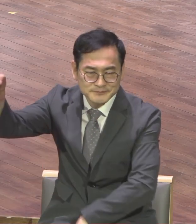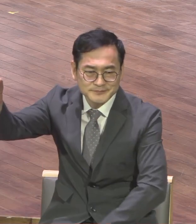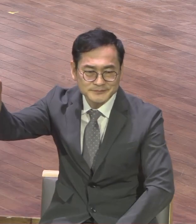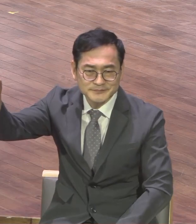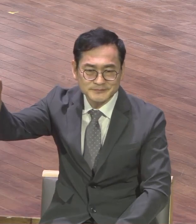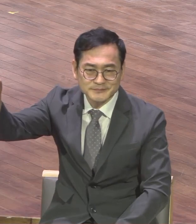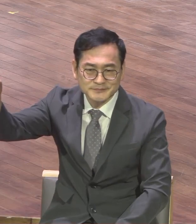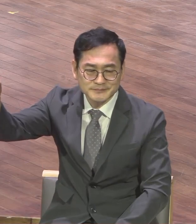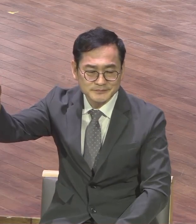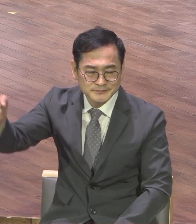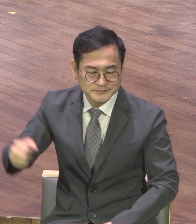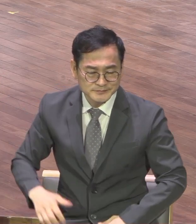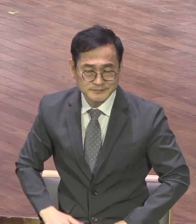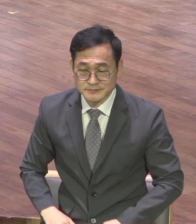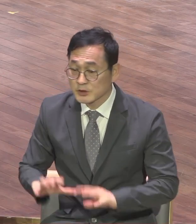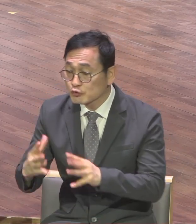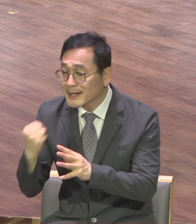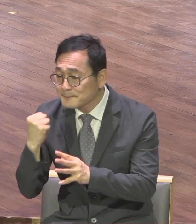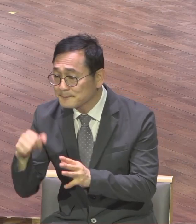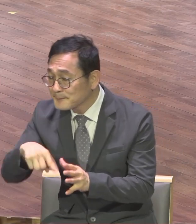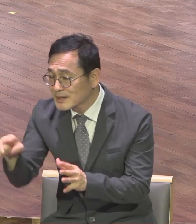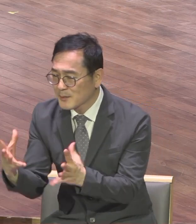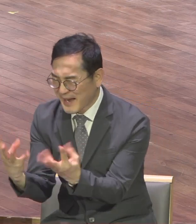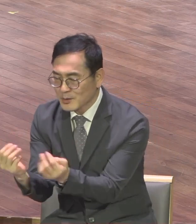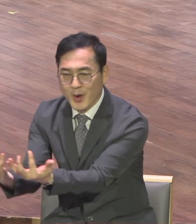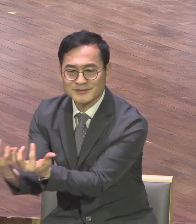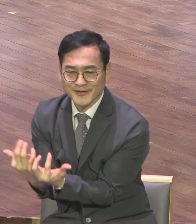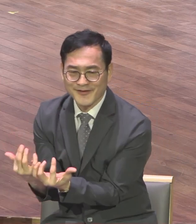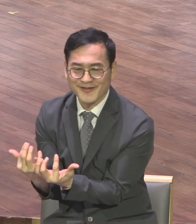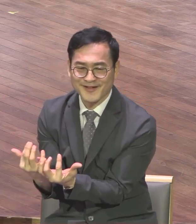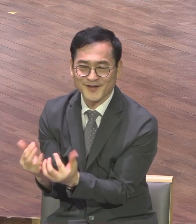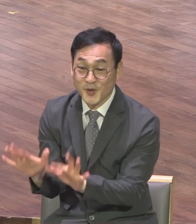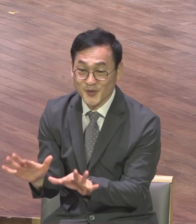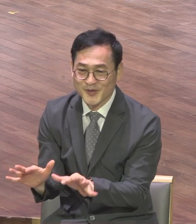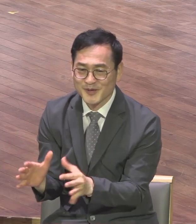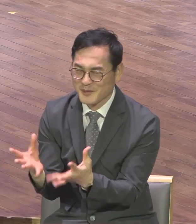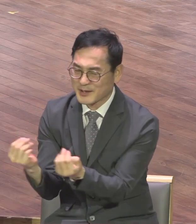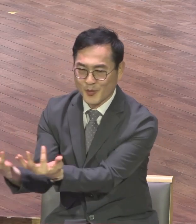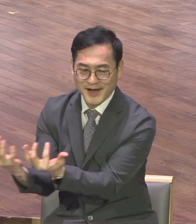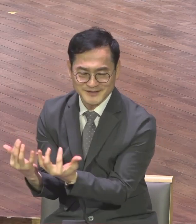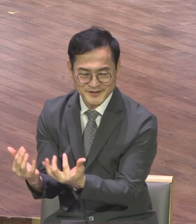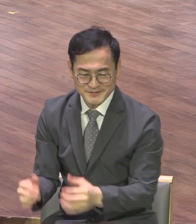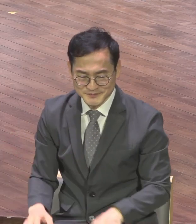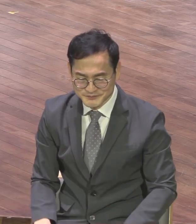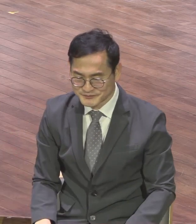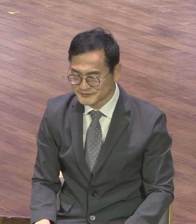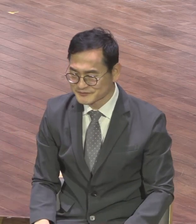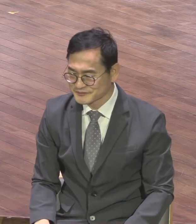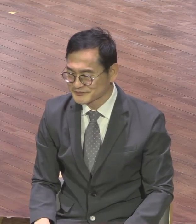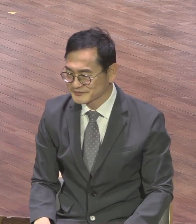국민의힘에서 왕창 보셨는데 역사는 하나님이 인도하신다